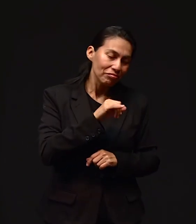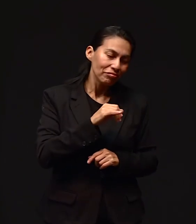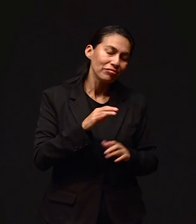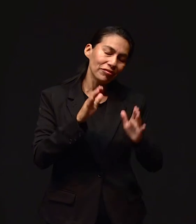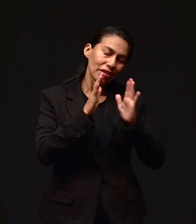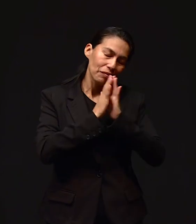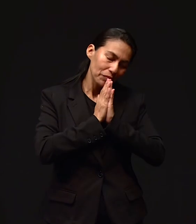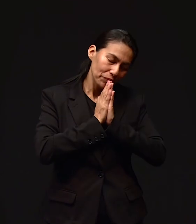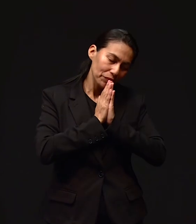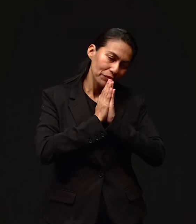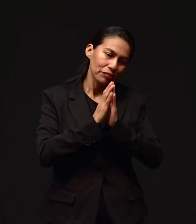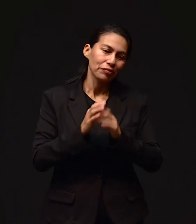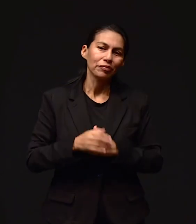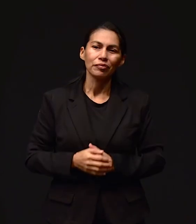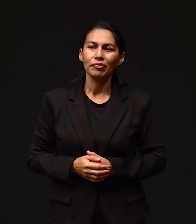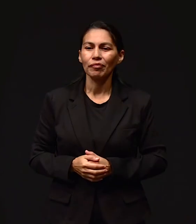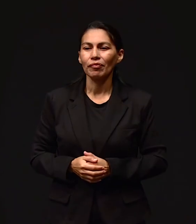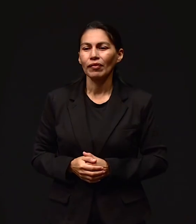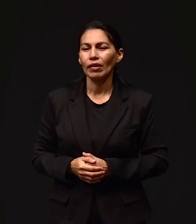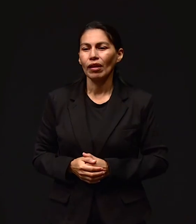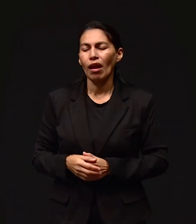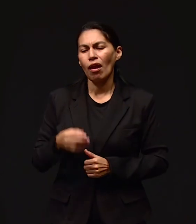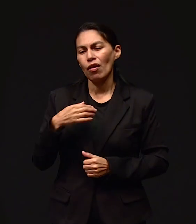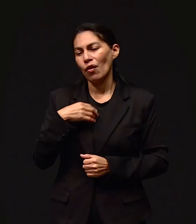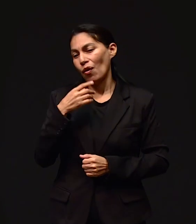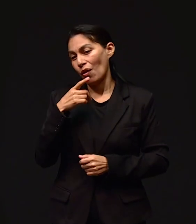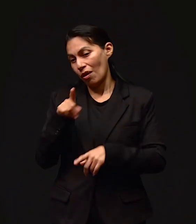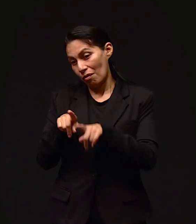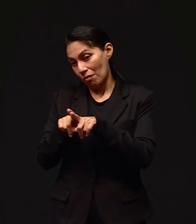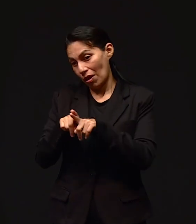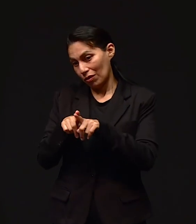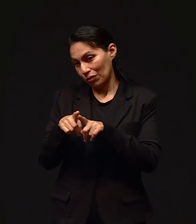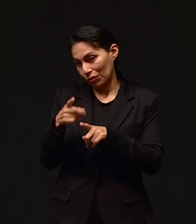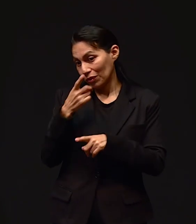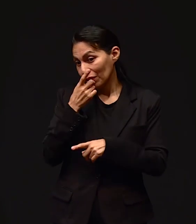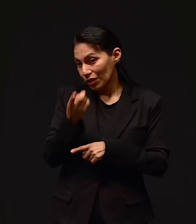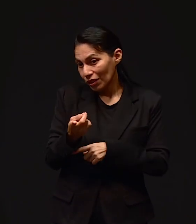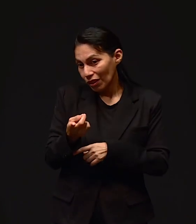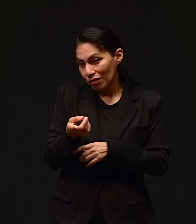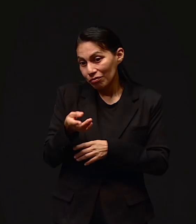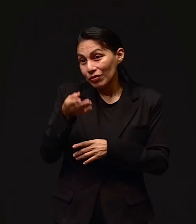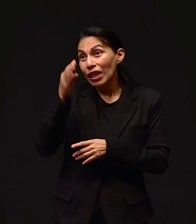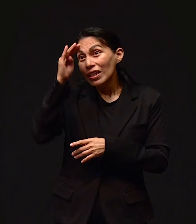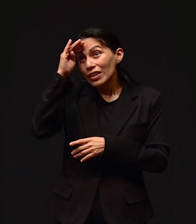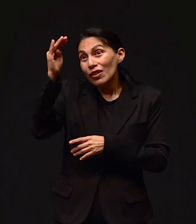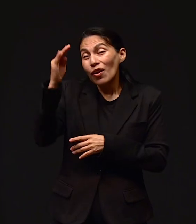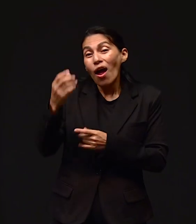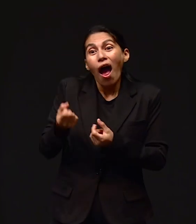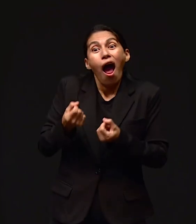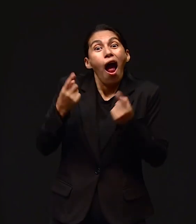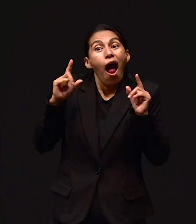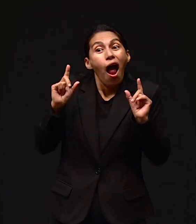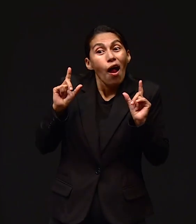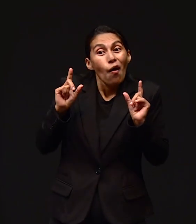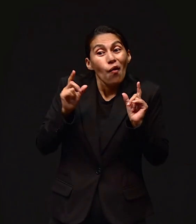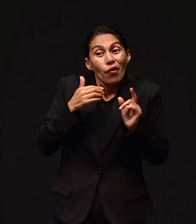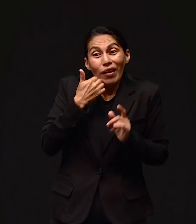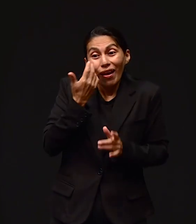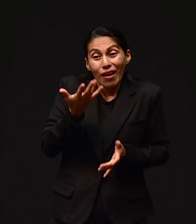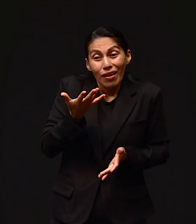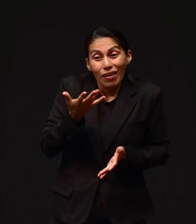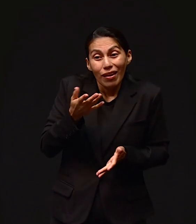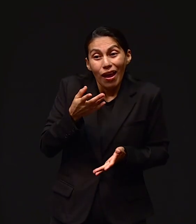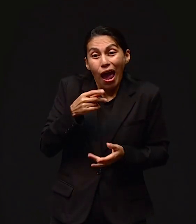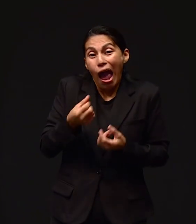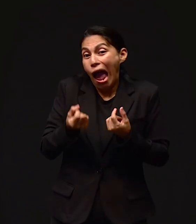Amén. Entonces, yo le dije a los hermanos, pues, algo quiere el Señor de nosotros, hermanos. Algo quiere